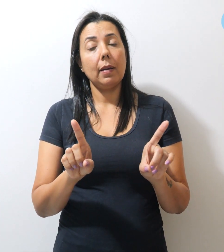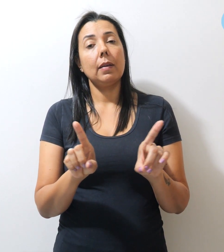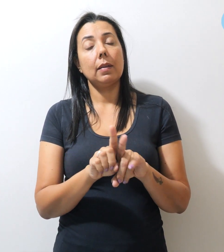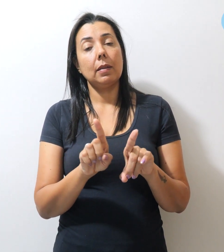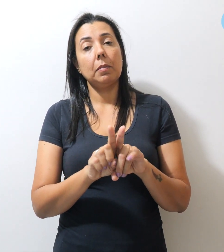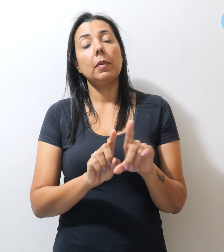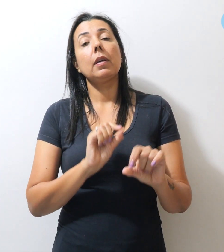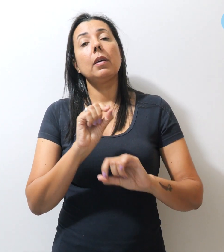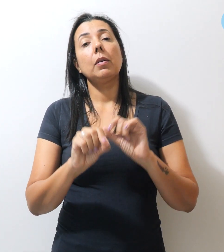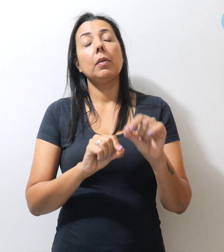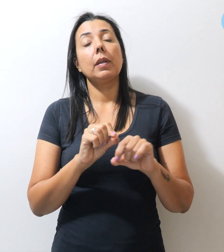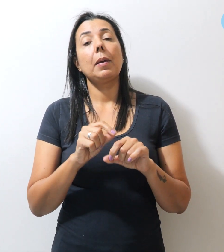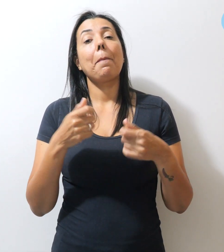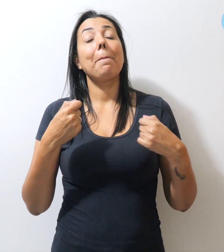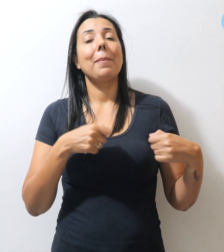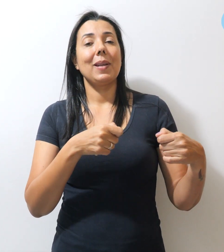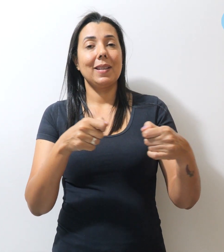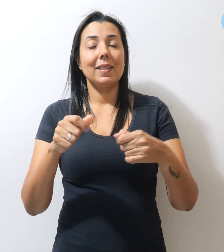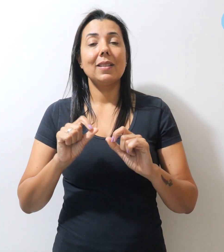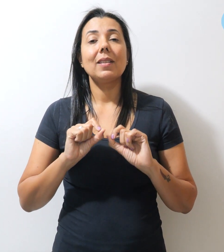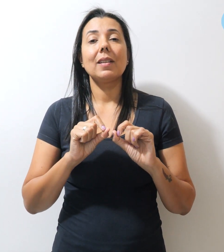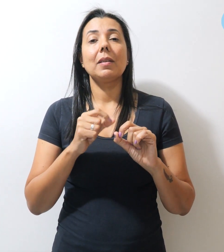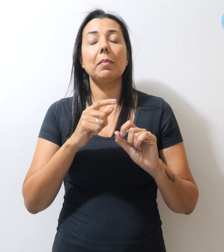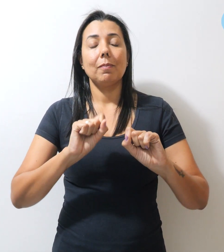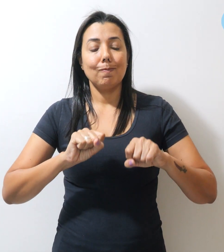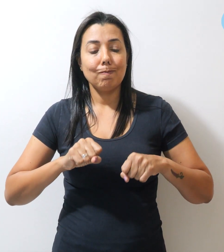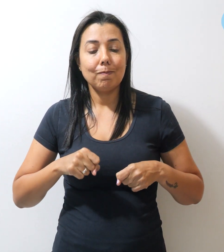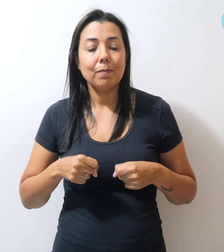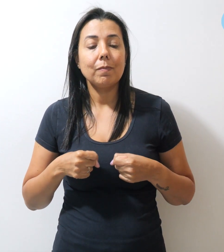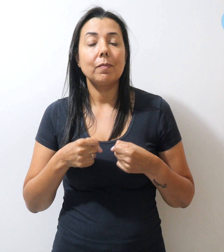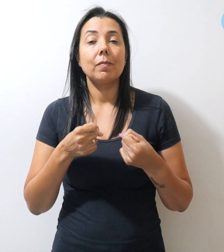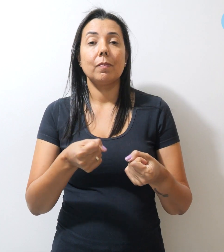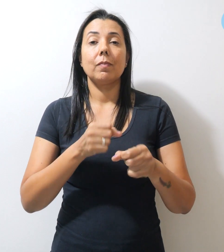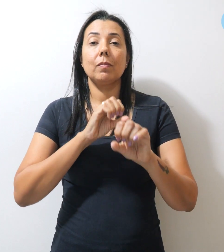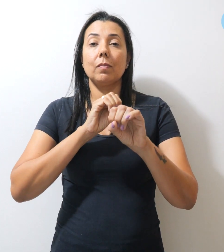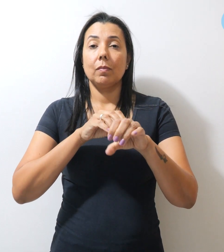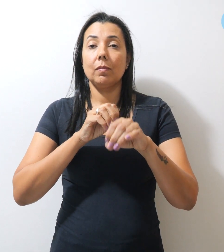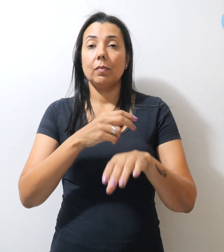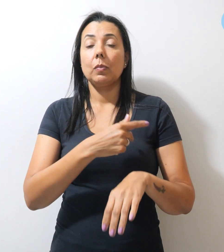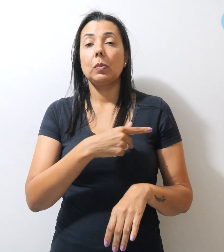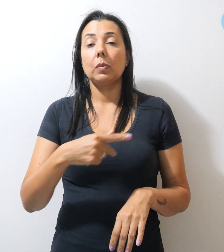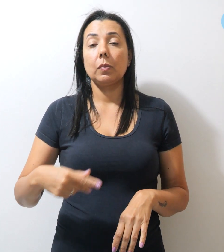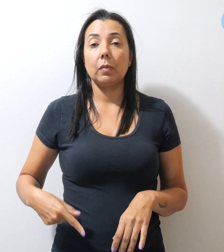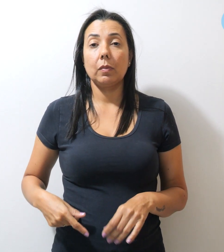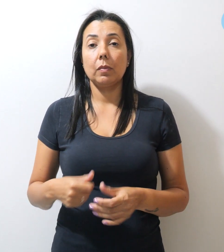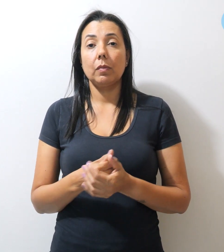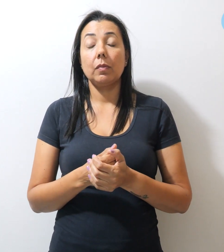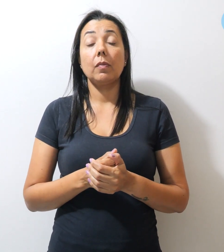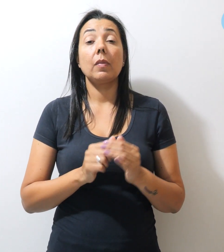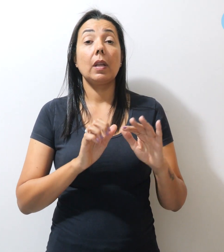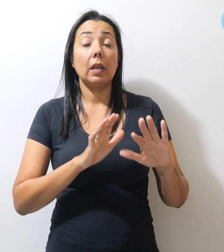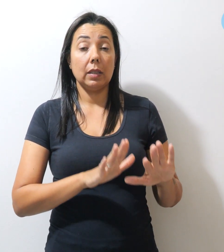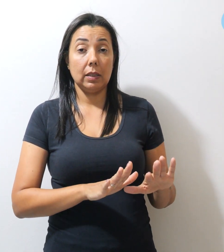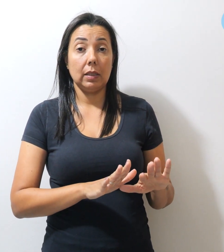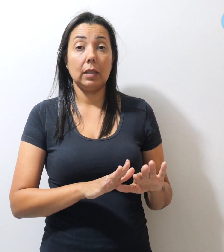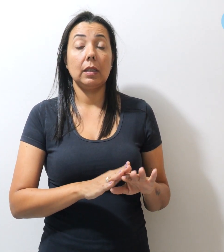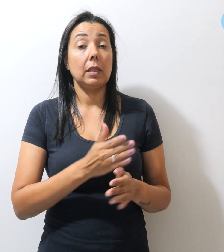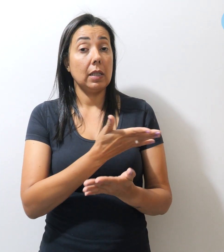é imprescindível para o fortalecimento da educação pública. Assim, por esses e outros